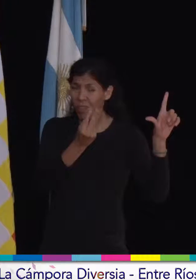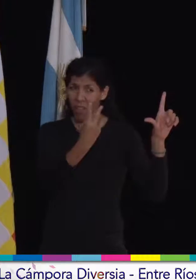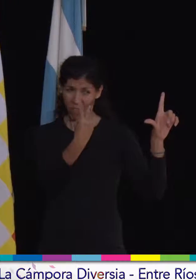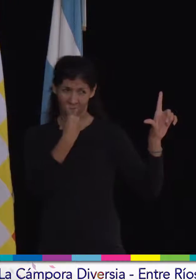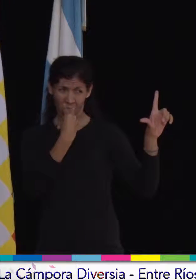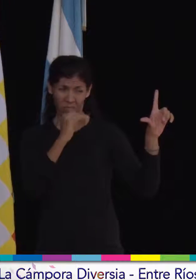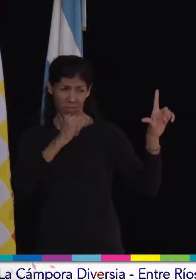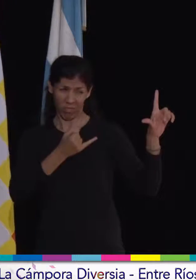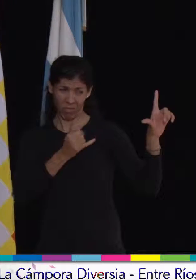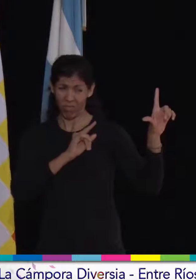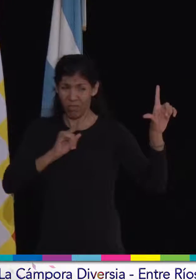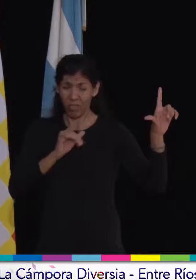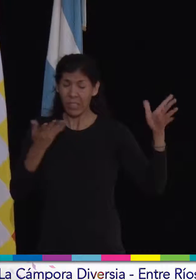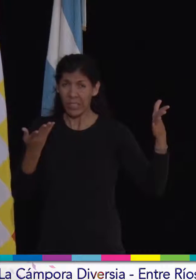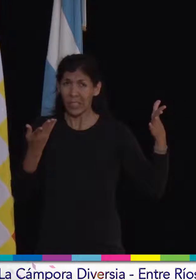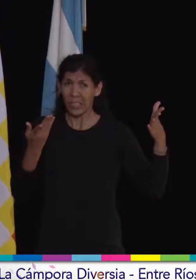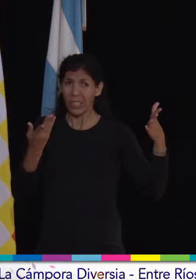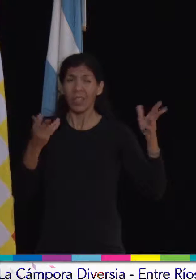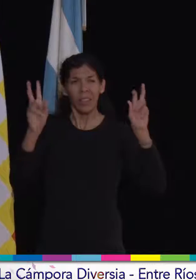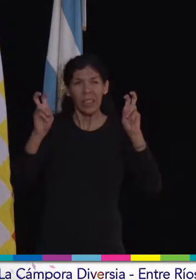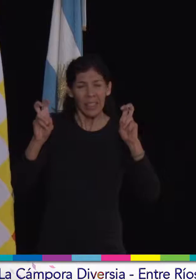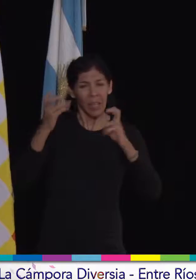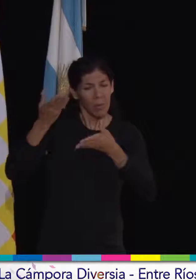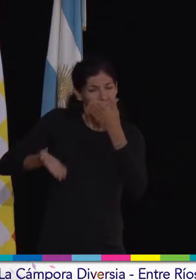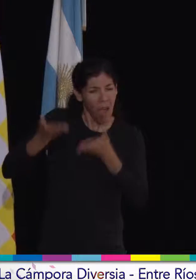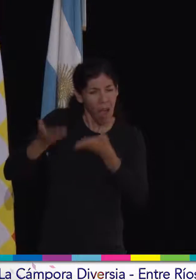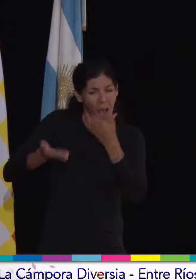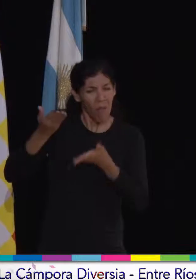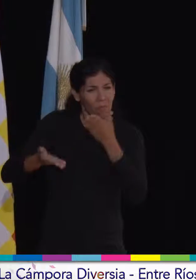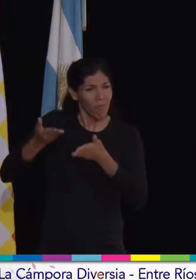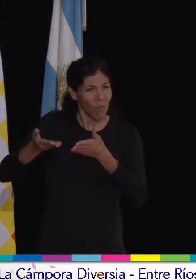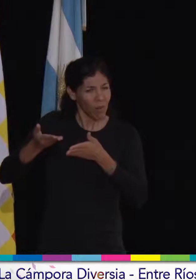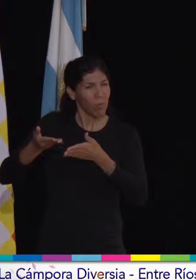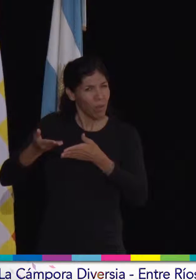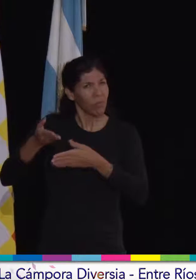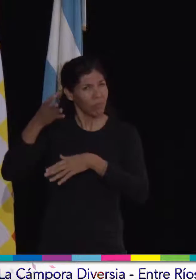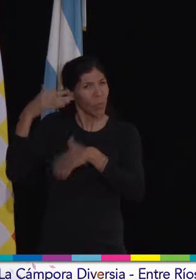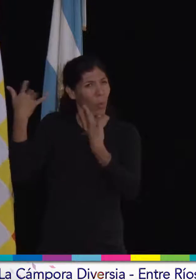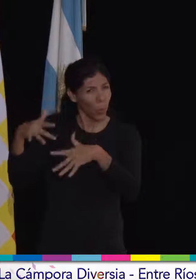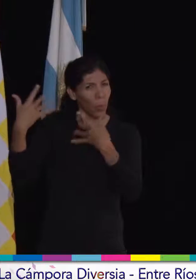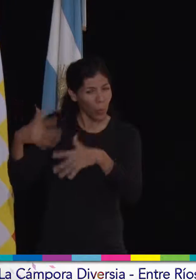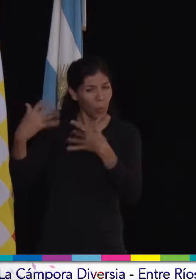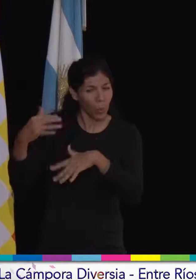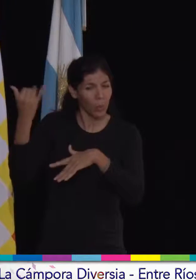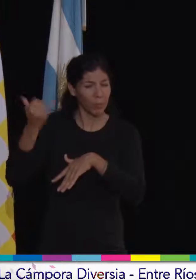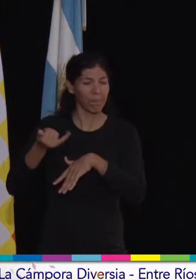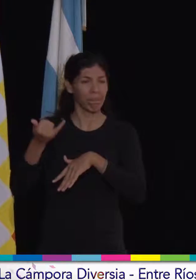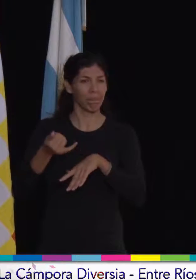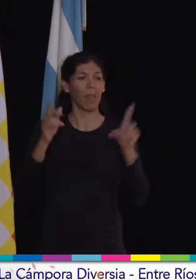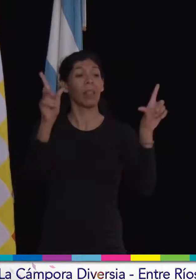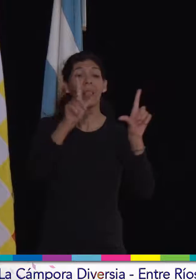Y hay mucho para analizar. En realidad lo que ven los medios, que es